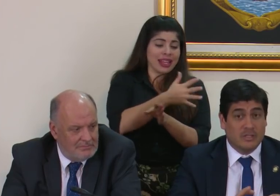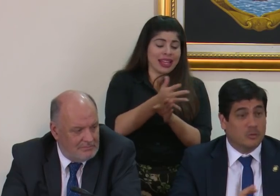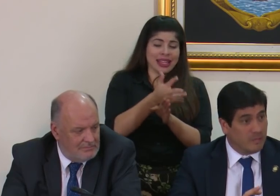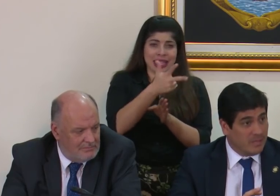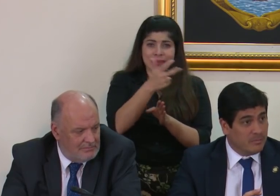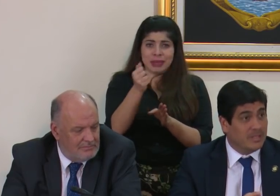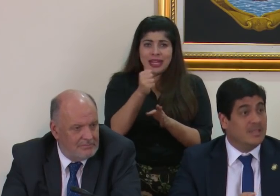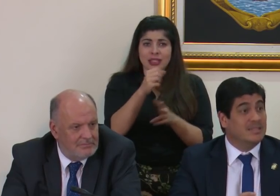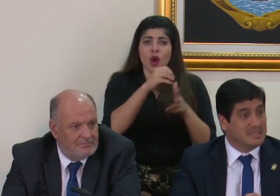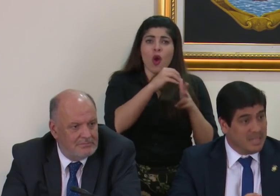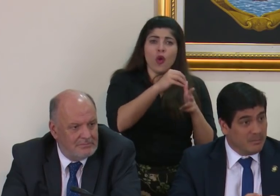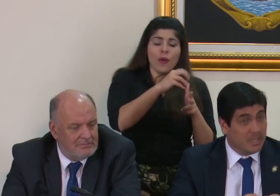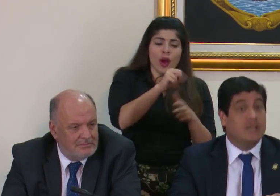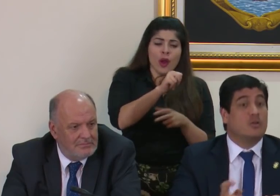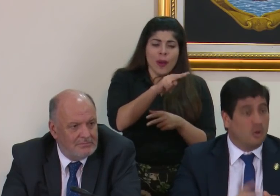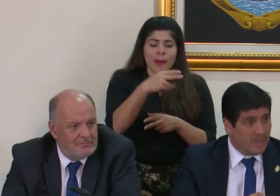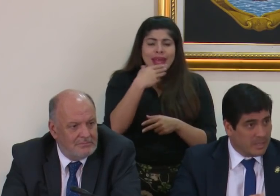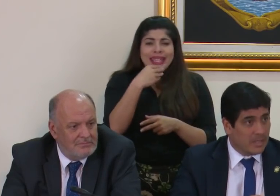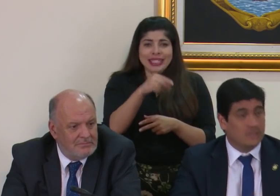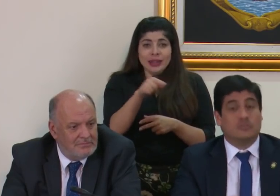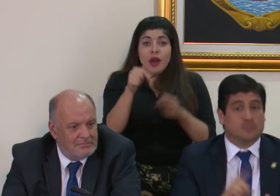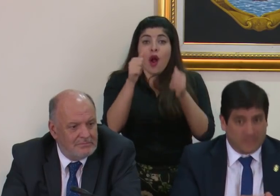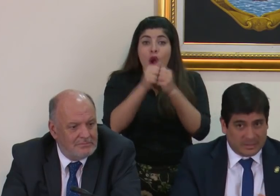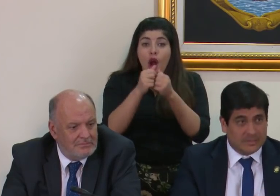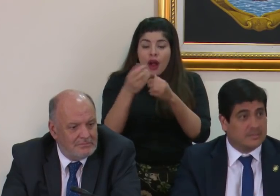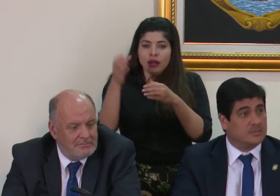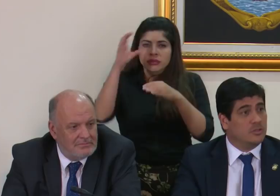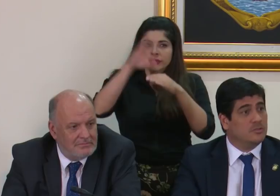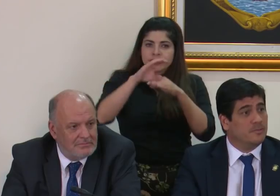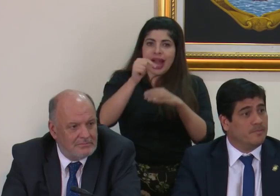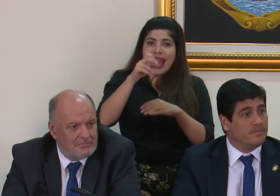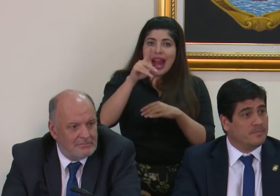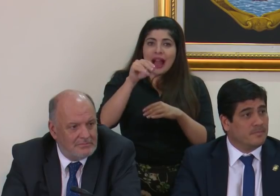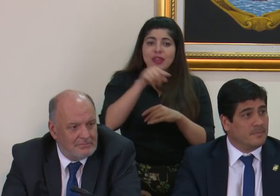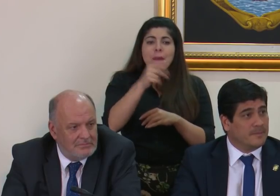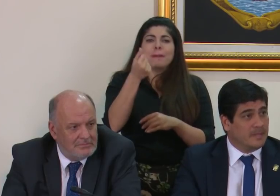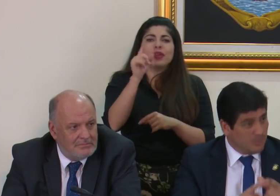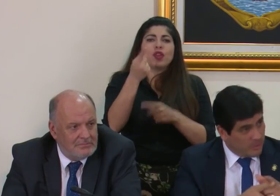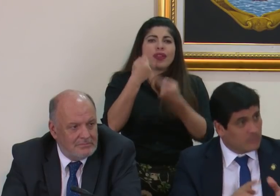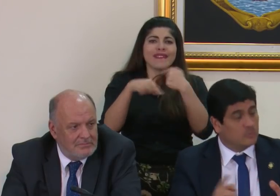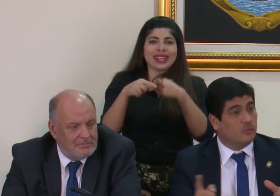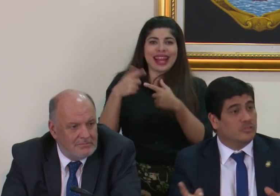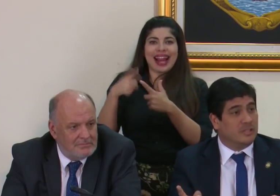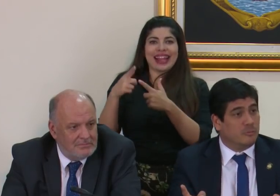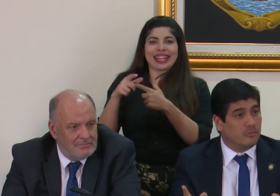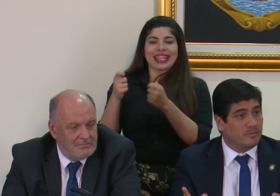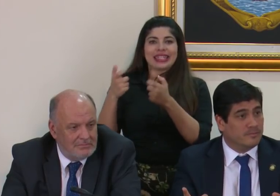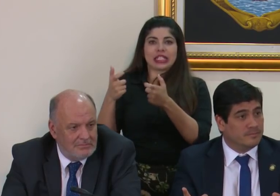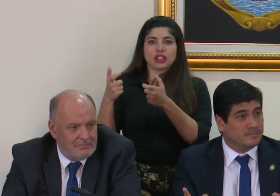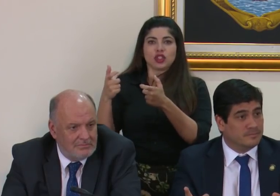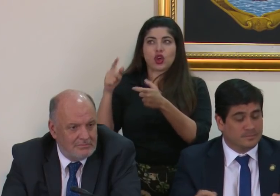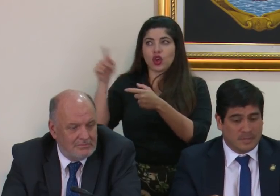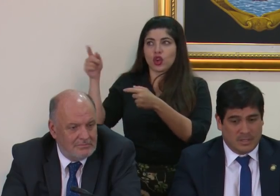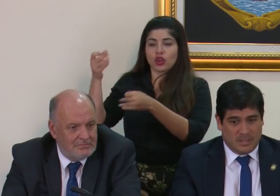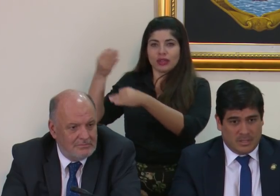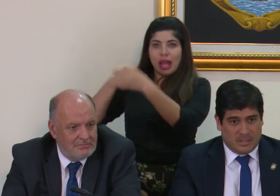octubre noviembre diciembre con aguinaldos con letras del tesoro y el gobierno es un continuo